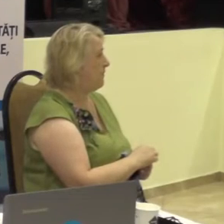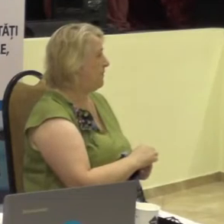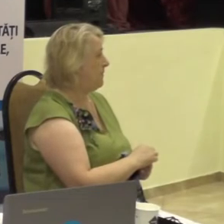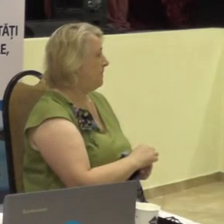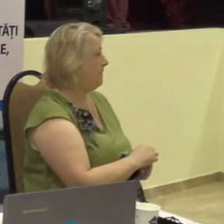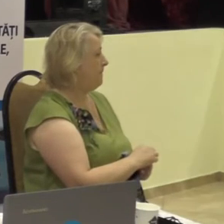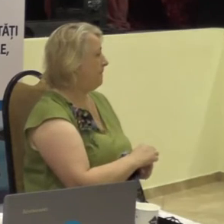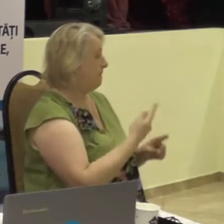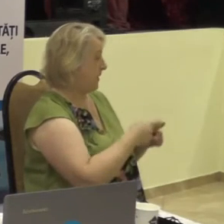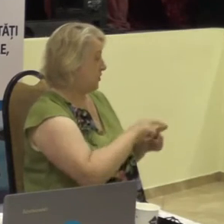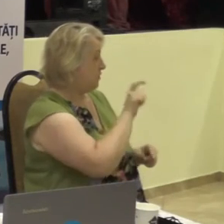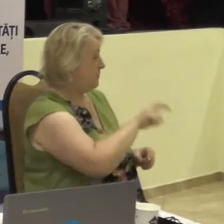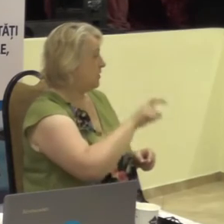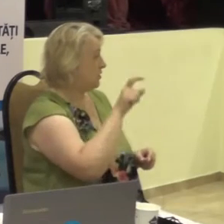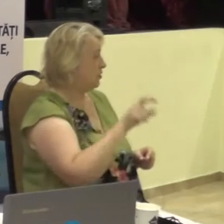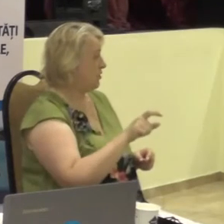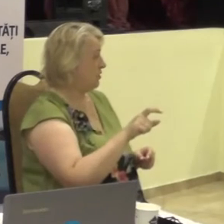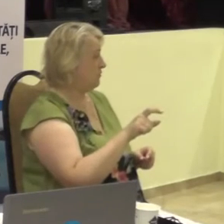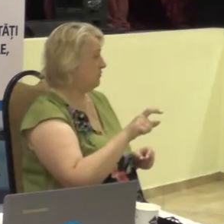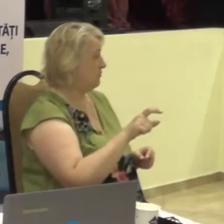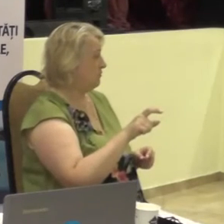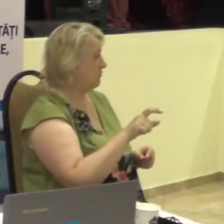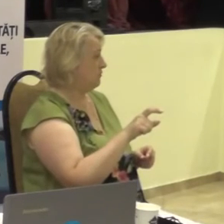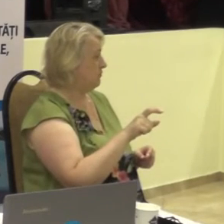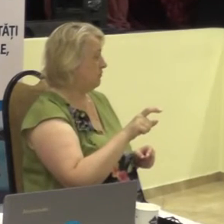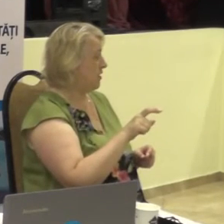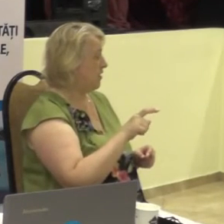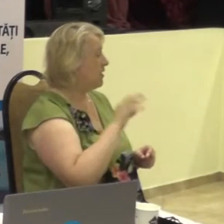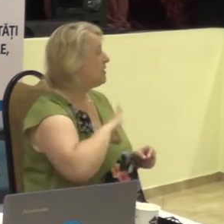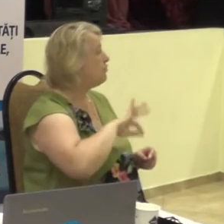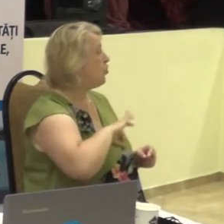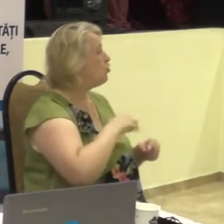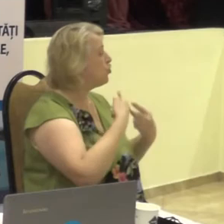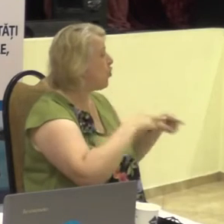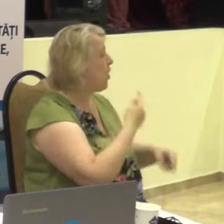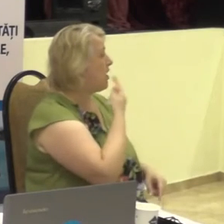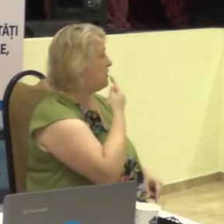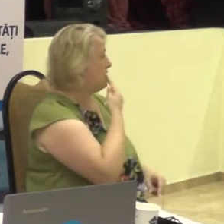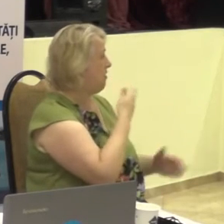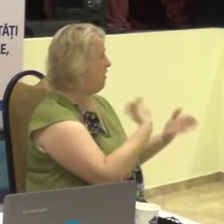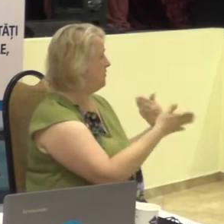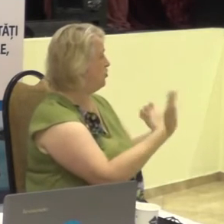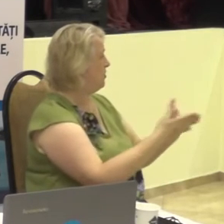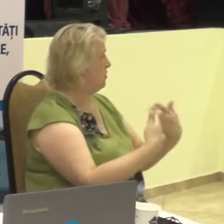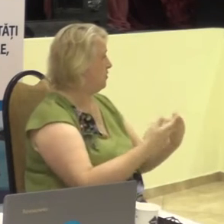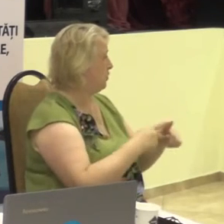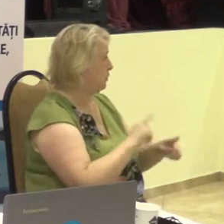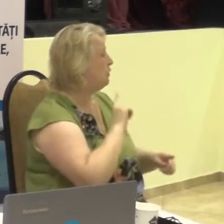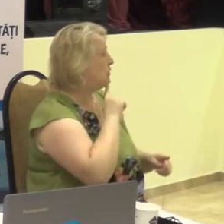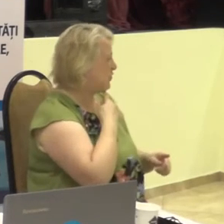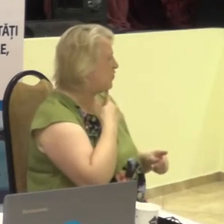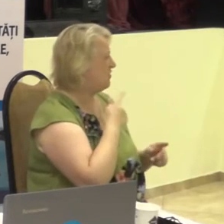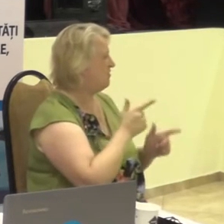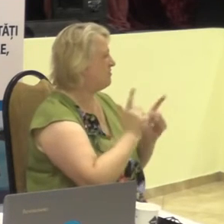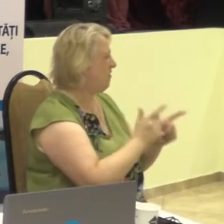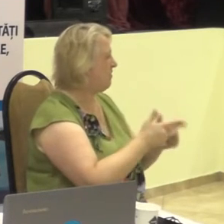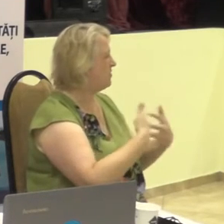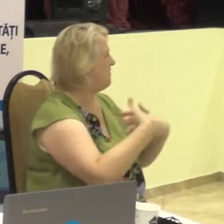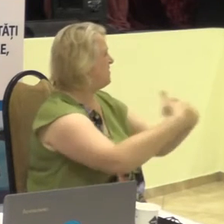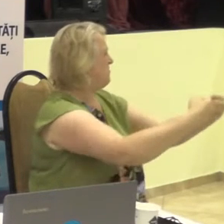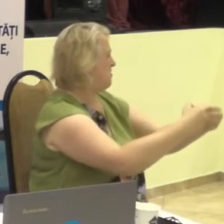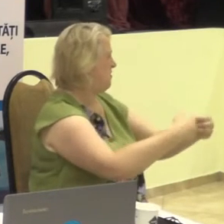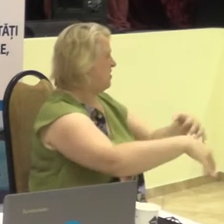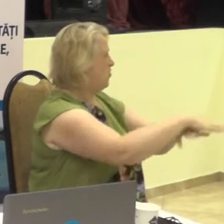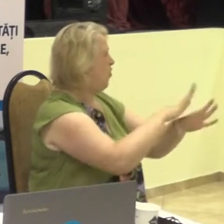aceste persoane dispun de în alt limbaj de comunicare, care cu greu este acceptat de societate